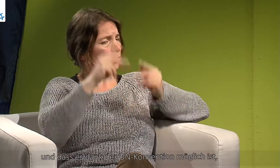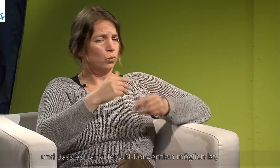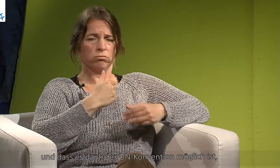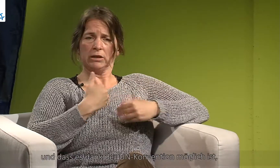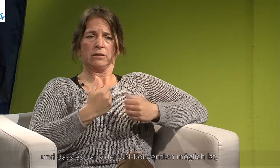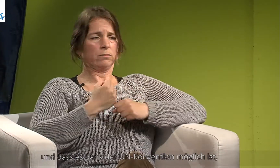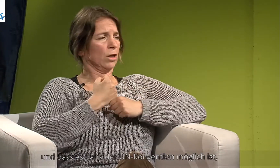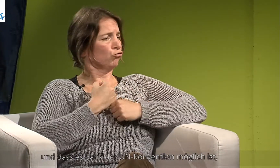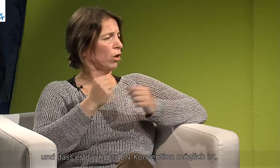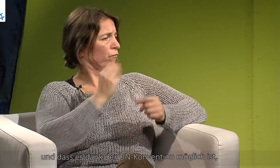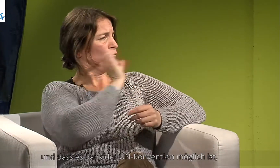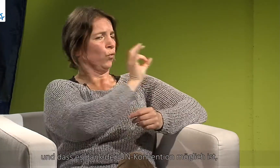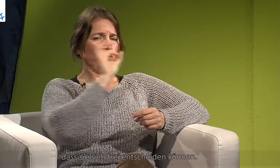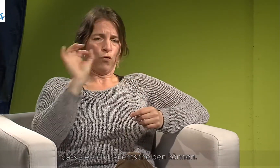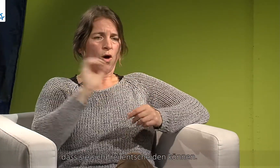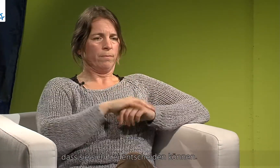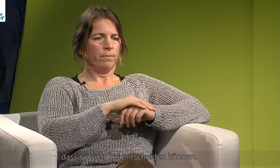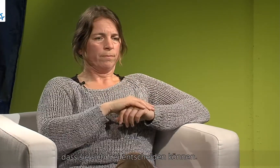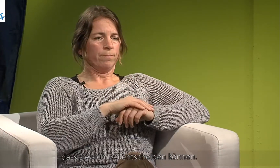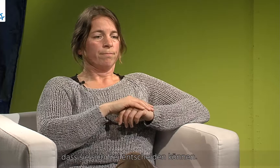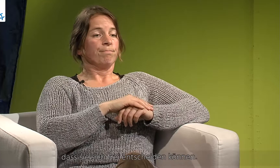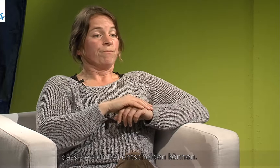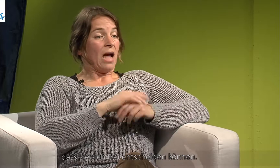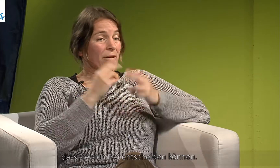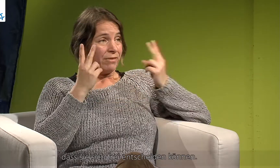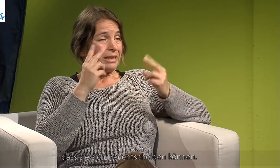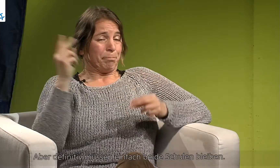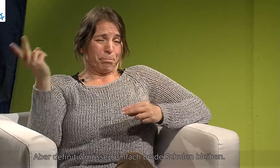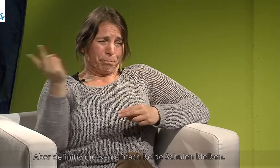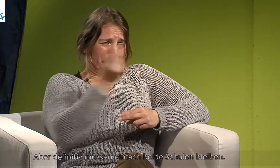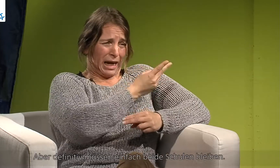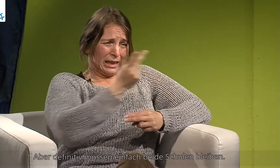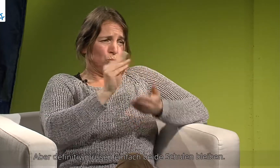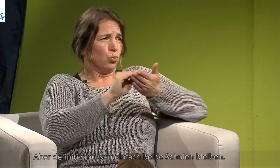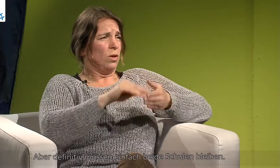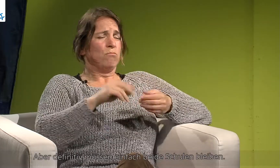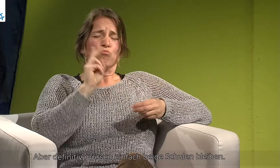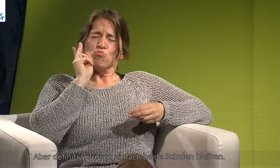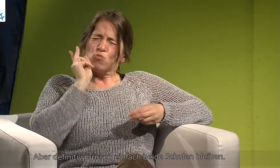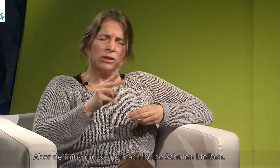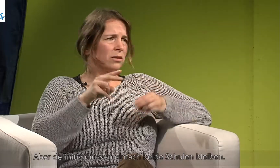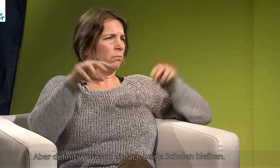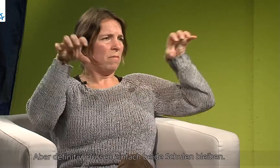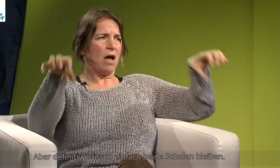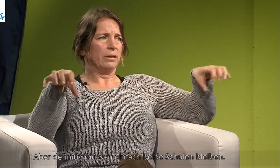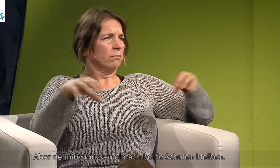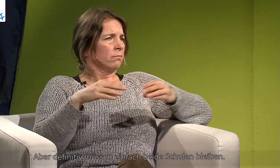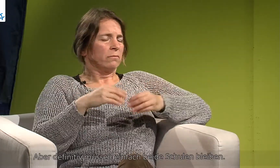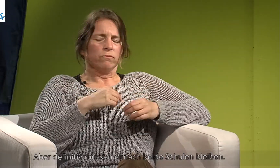der UN-Konvention möglich ist, dass sie sich frei entscheiden können. Aber definitiv müssen einfach beide Schulen bleiben.